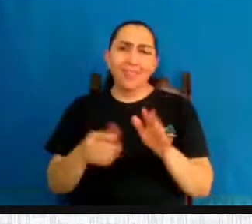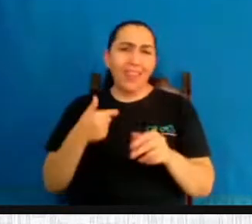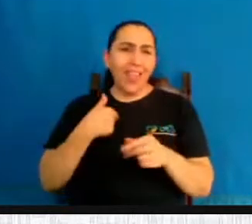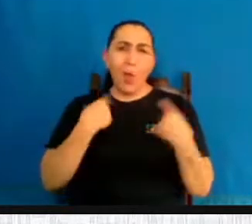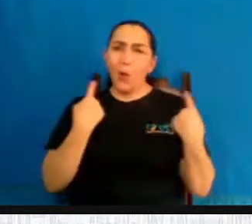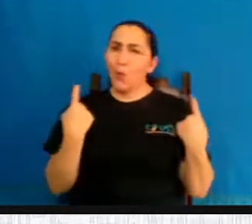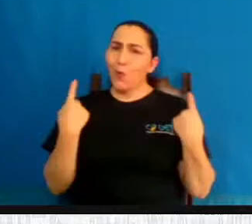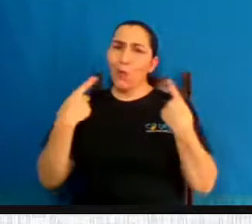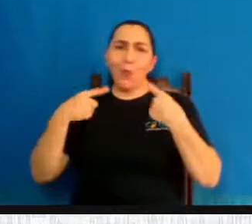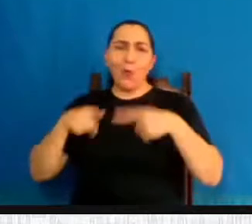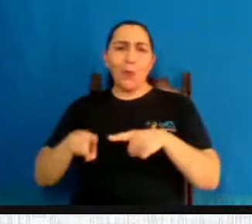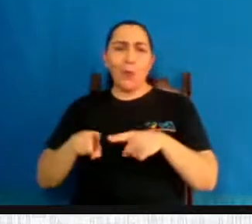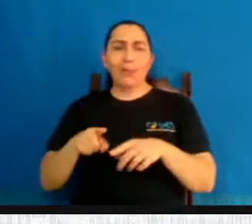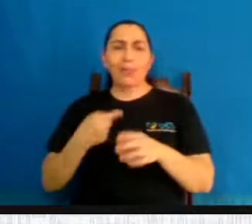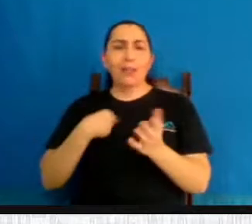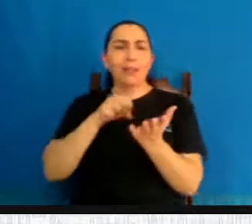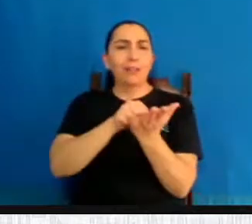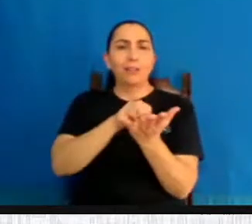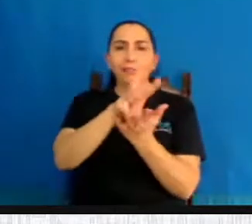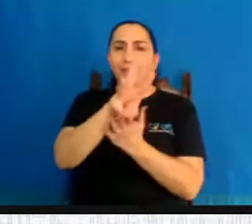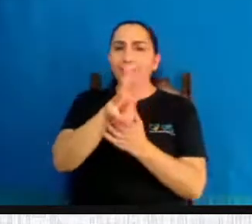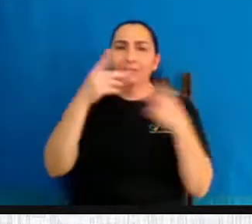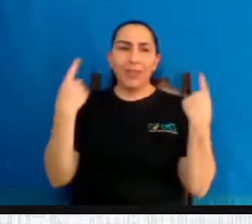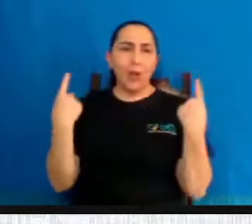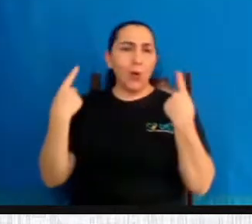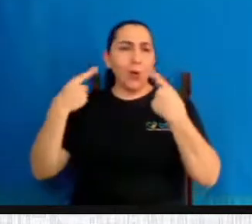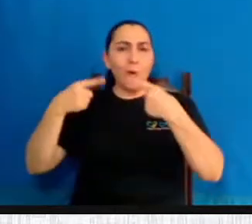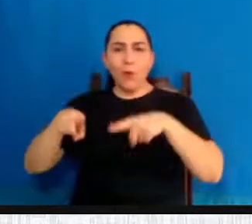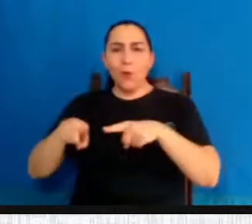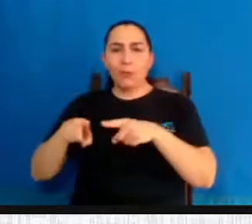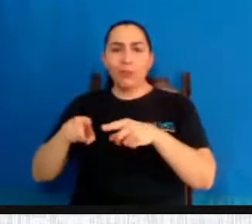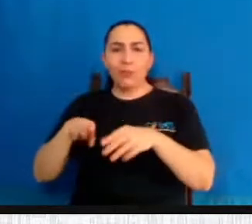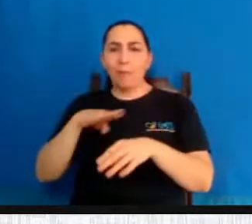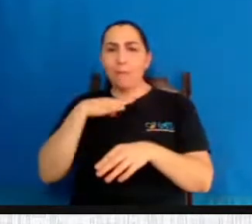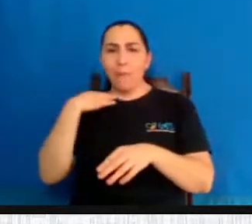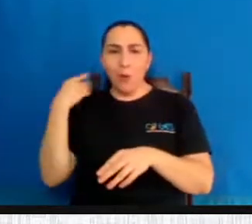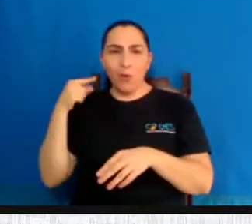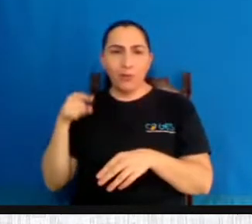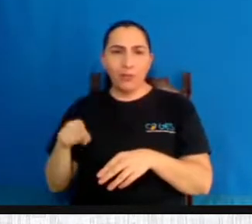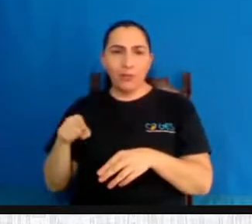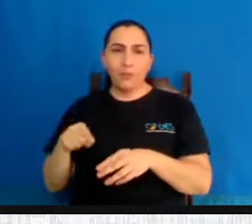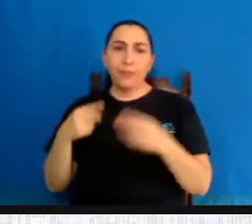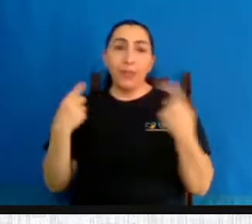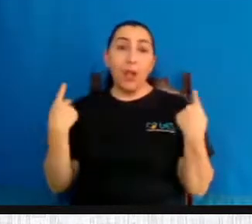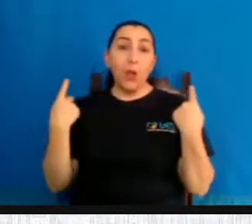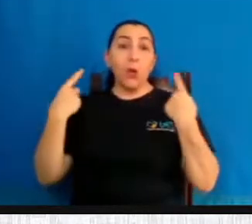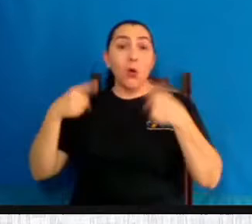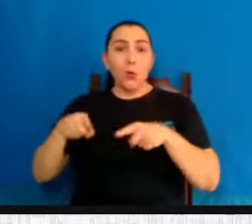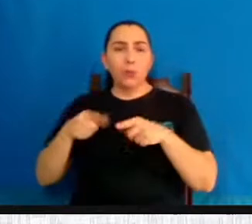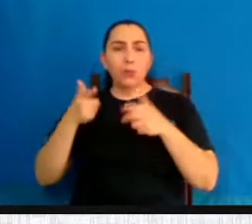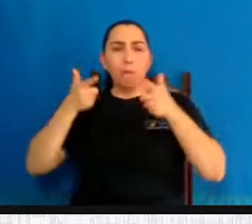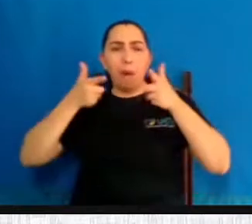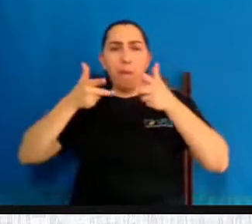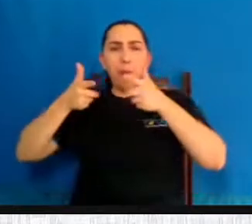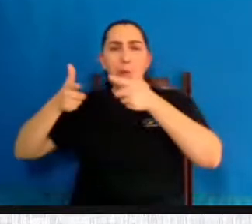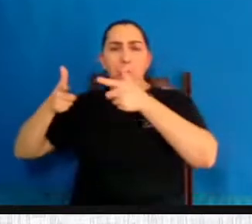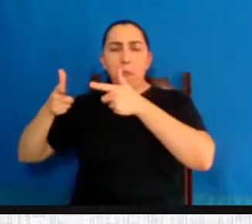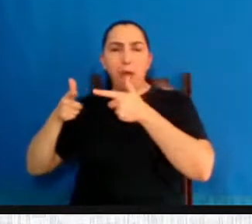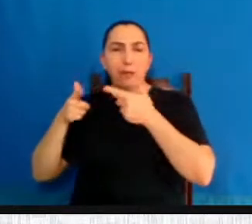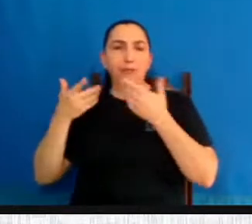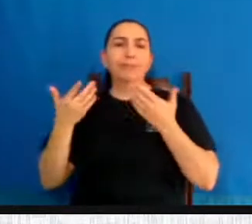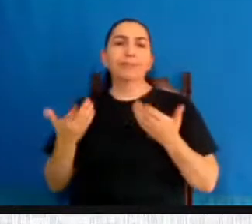doutrina espírita é contrária à pena de morte. A doutrina espírita é contrária até ao armamento da população. Leio o livro